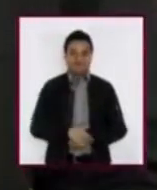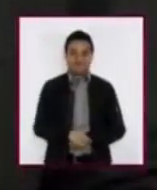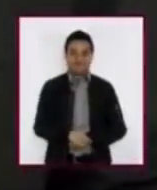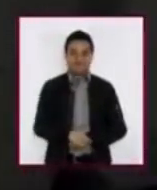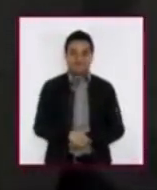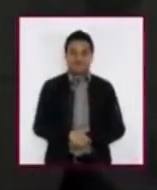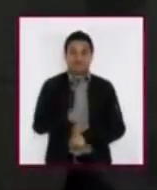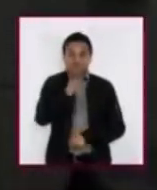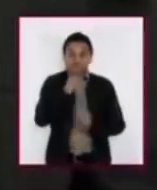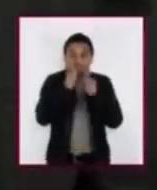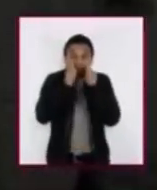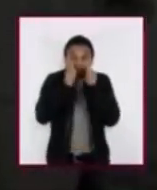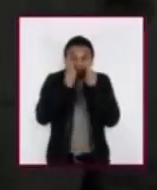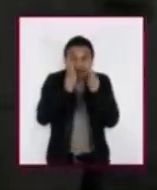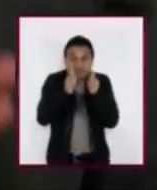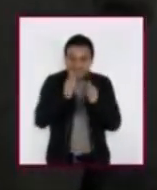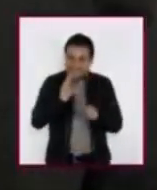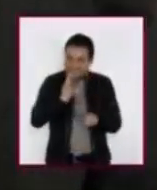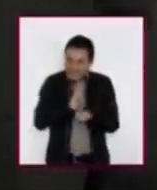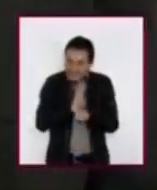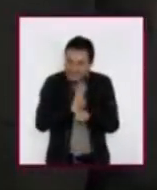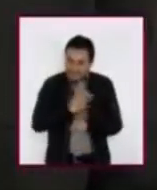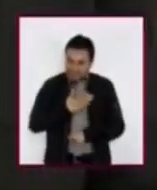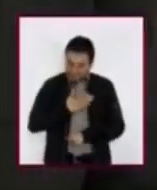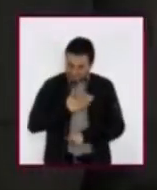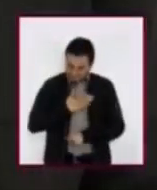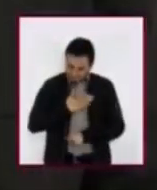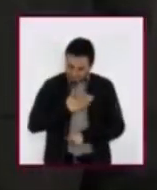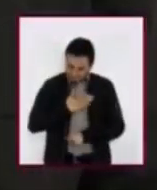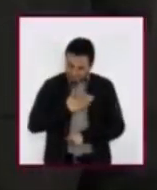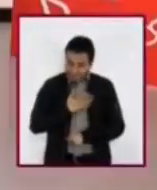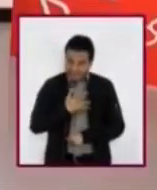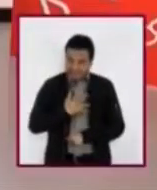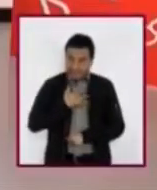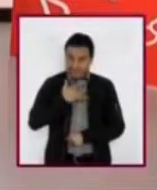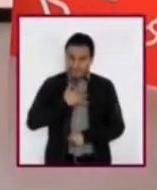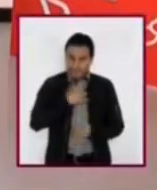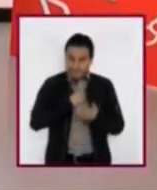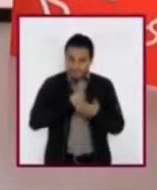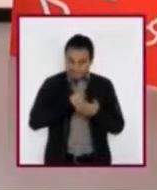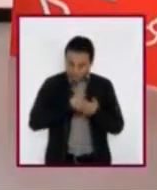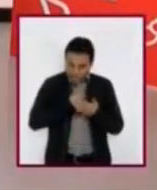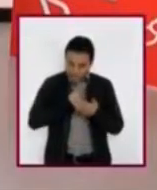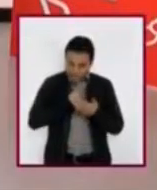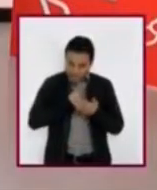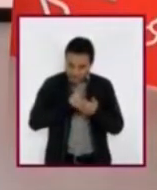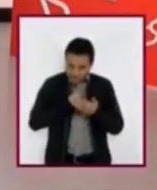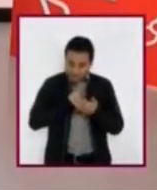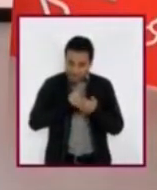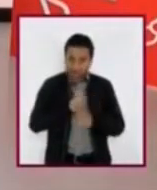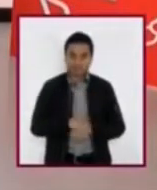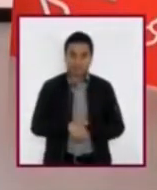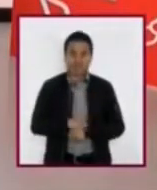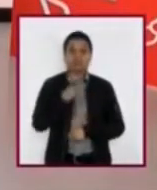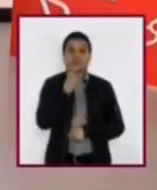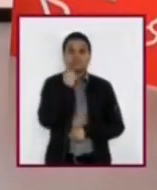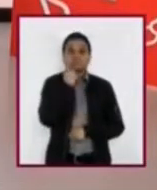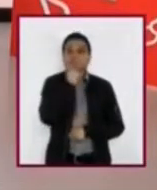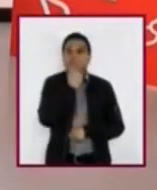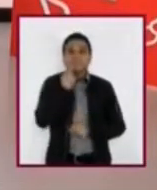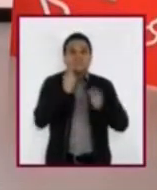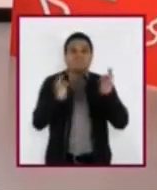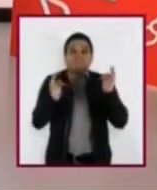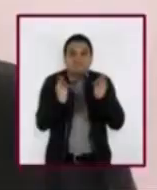poner mucha tensión a ver si lo pueden sentir latiendo. Vamos a sus labios y perciban si están fríos o